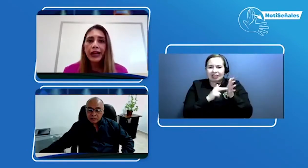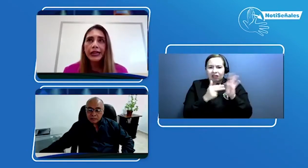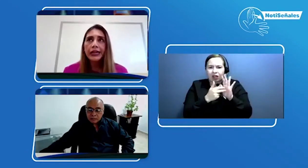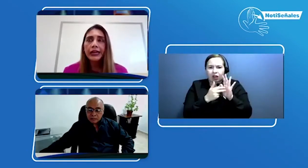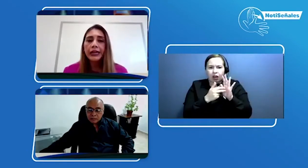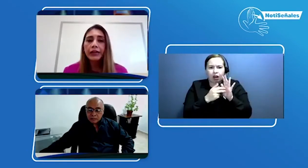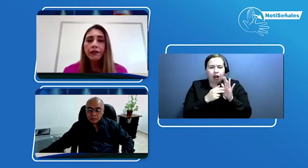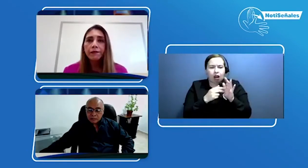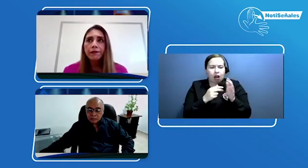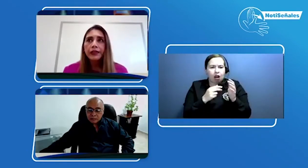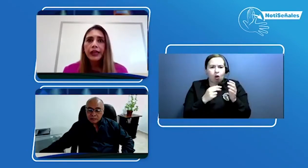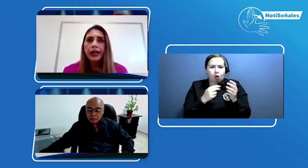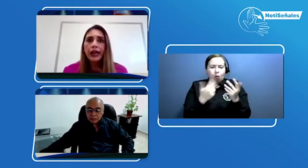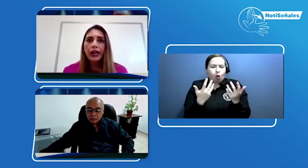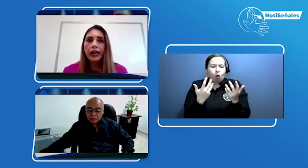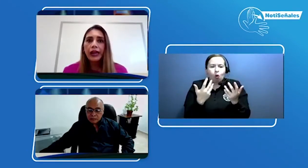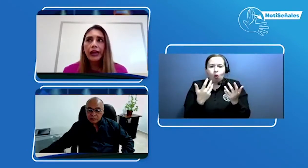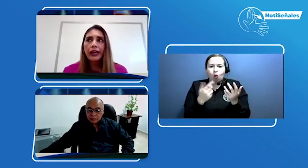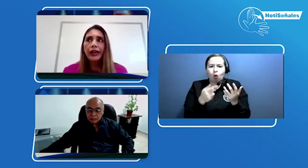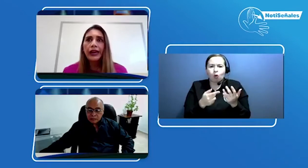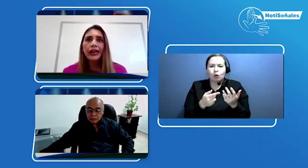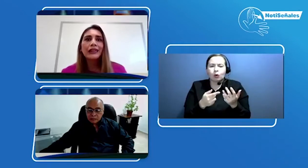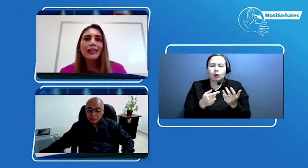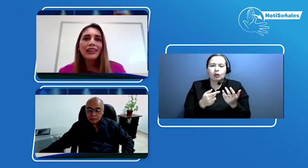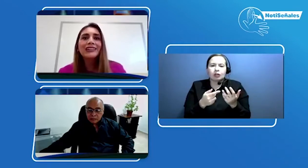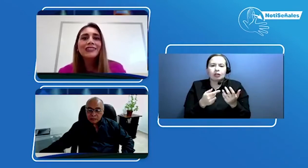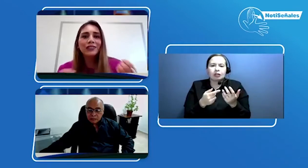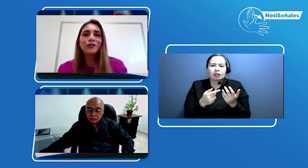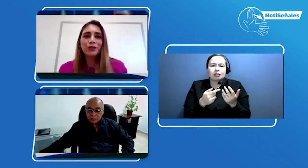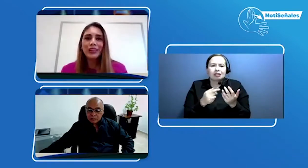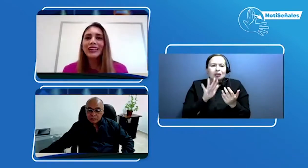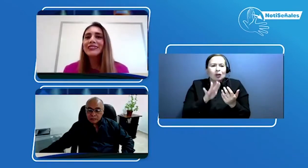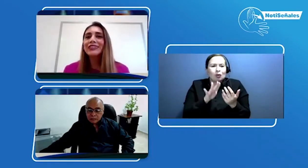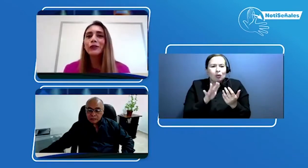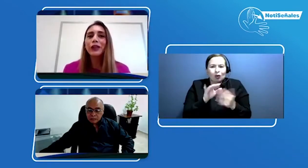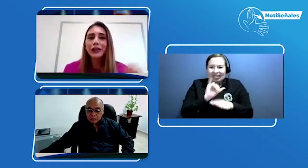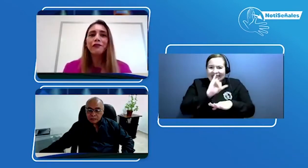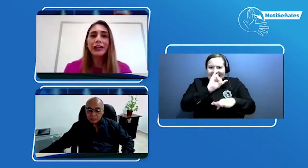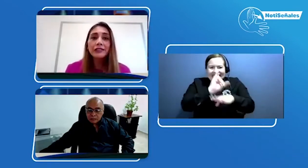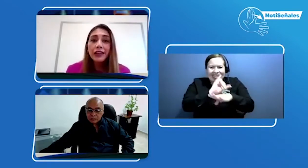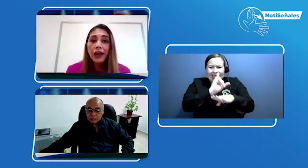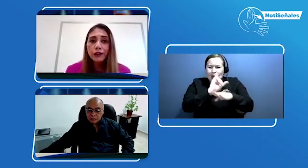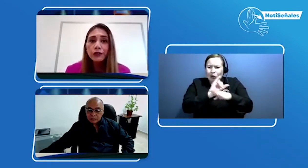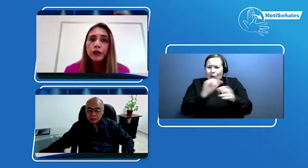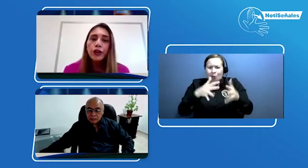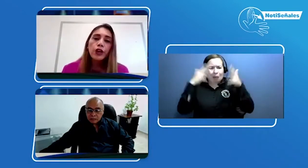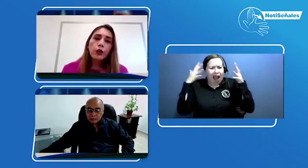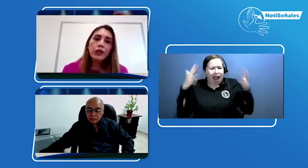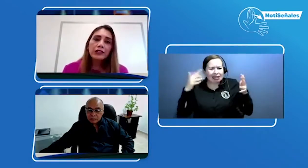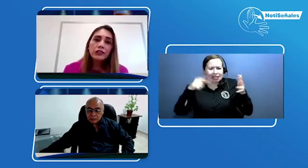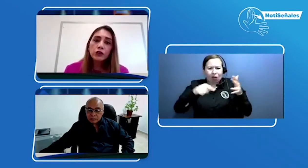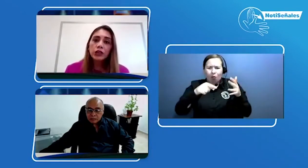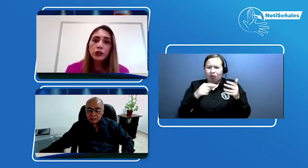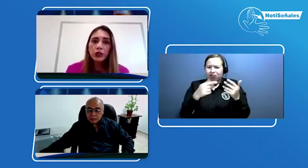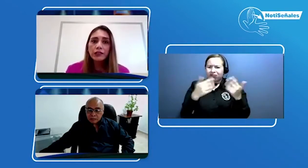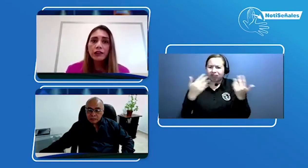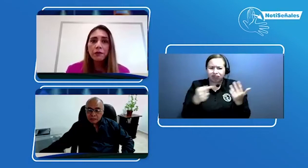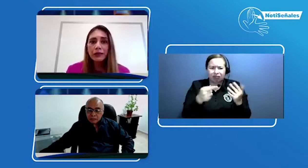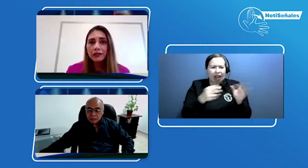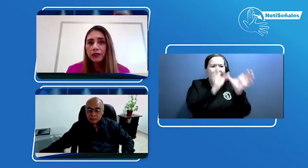institución en el sentido de referenciarnos con las asociaciones que representan